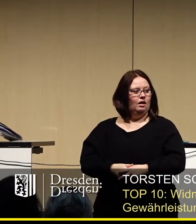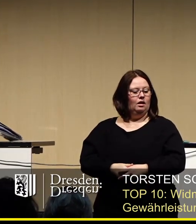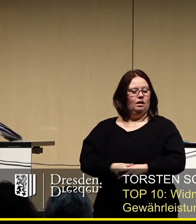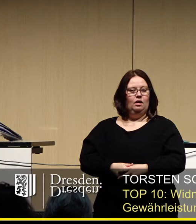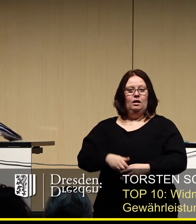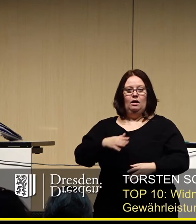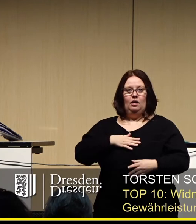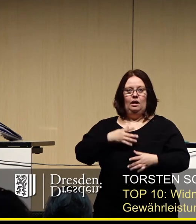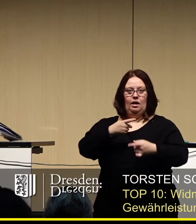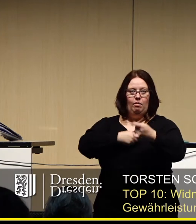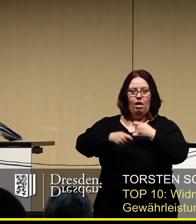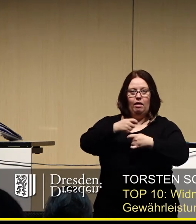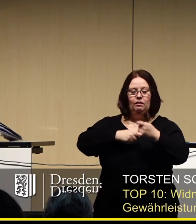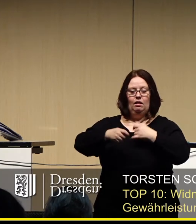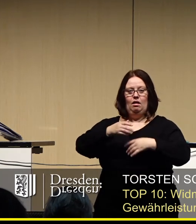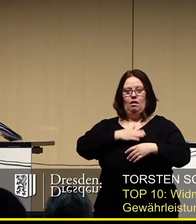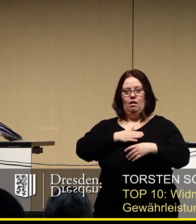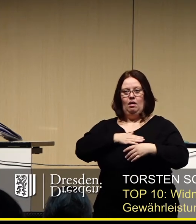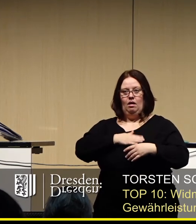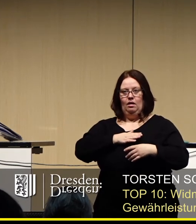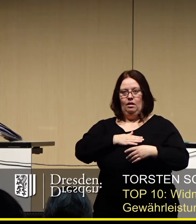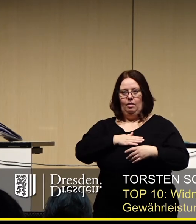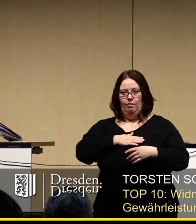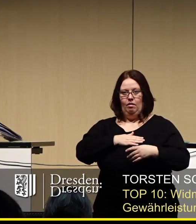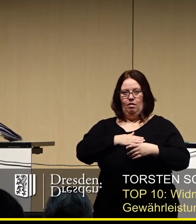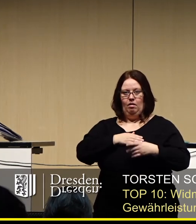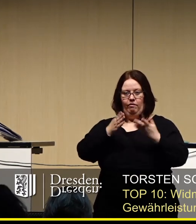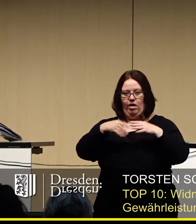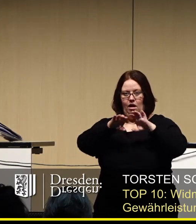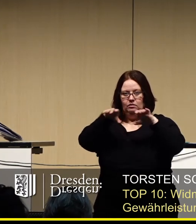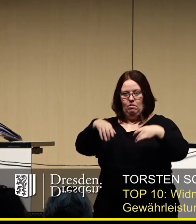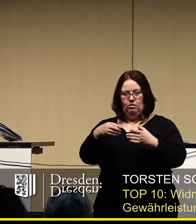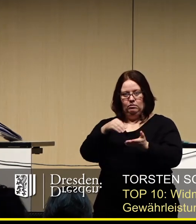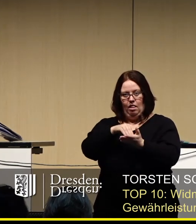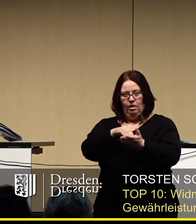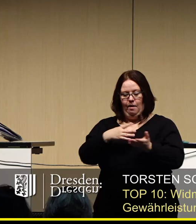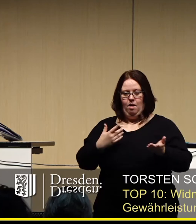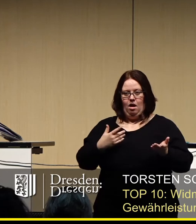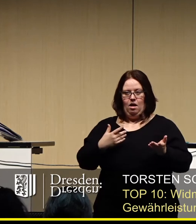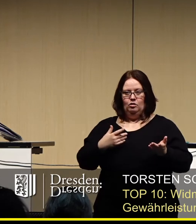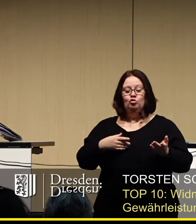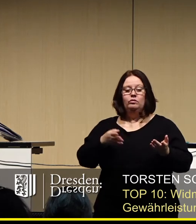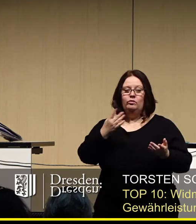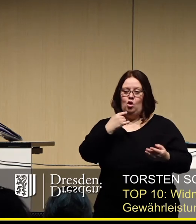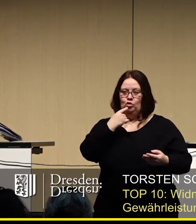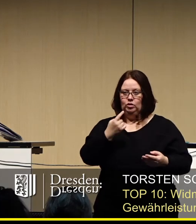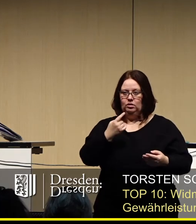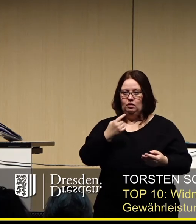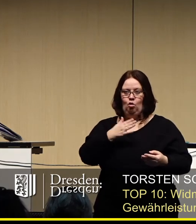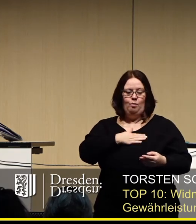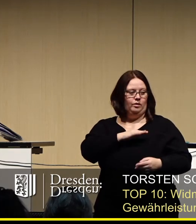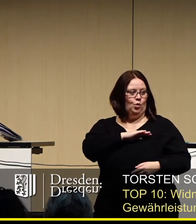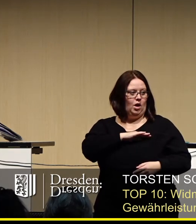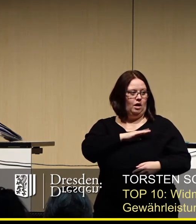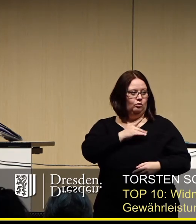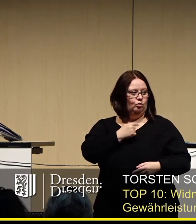liebe Händler, liebe Konzessionsnehmer für die Weihnachtsmärkte. Ich denke dann, das ist schon gesagt worden, sowohl von meiner Kollegin,